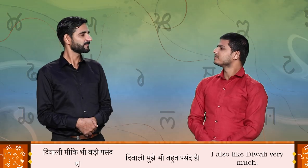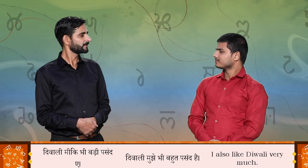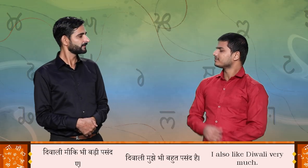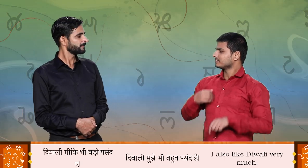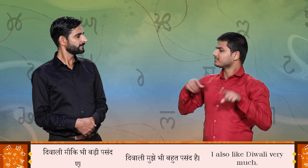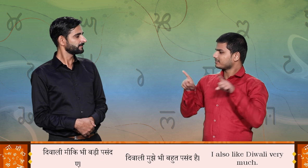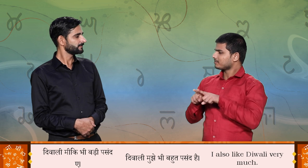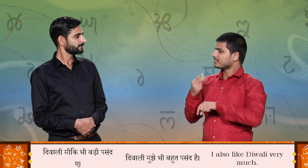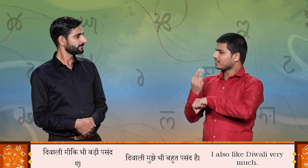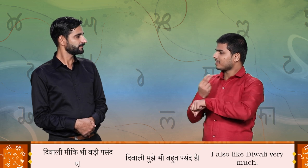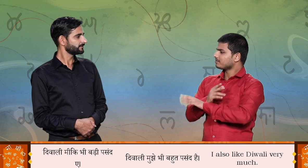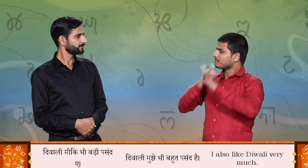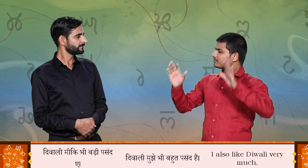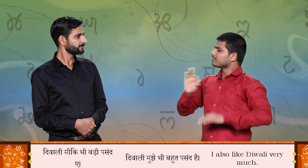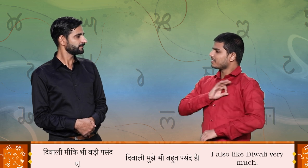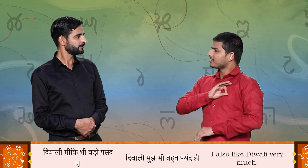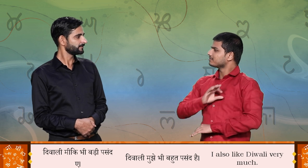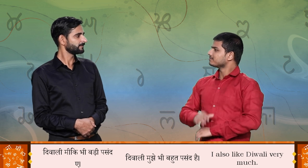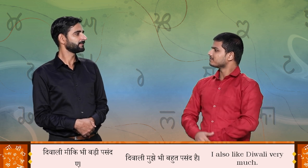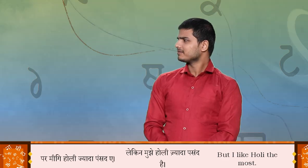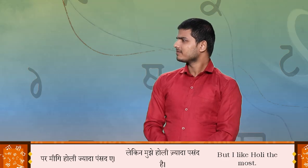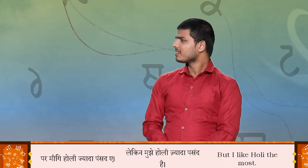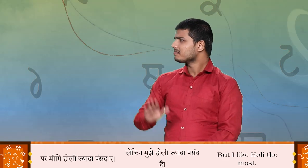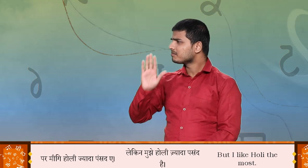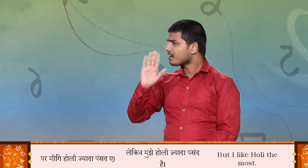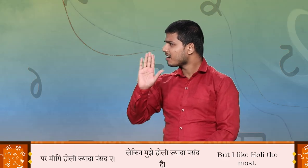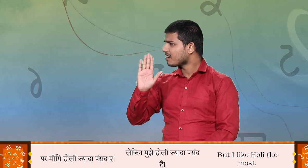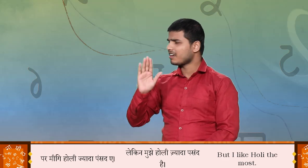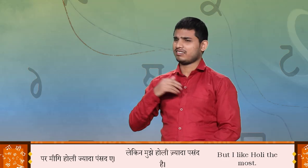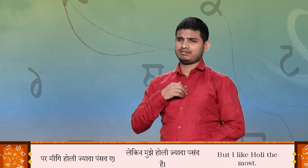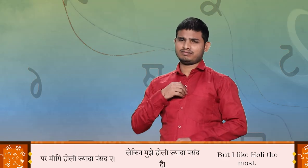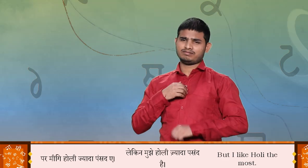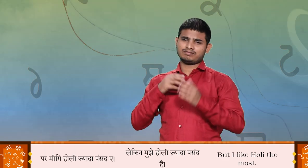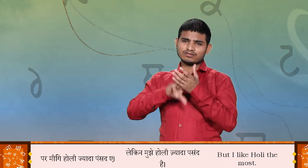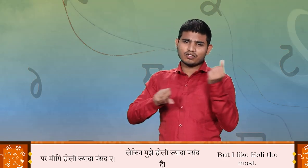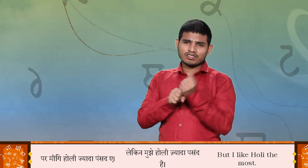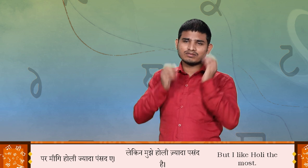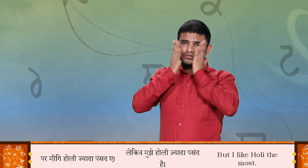दिवाली मिकी भी बड़ी पसंद है पर मिकी ओली ज्यादा पसंद है